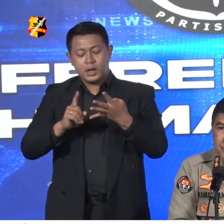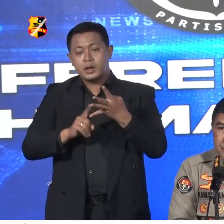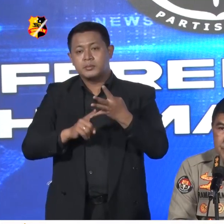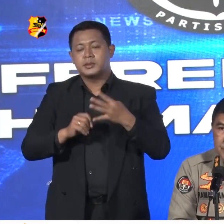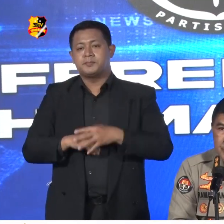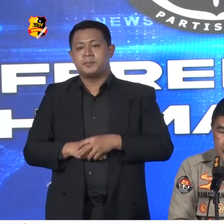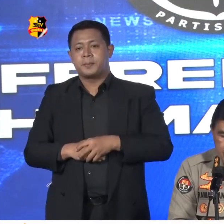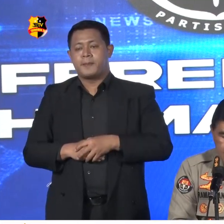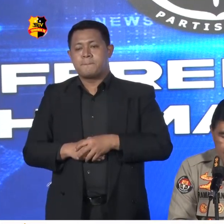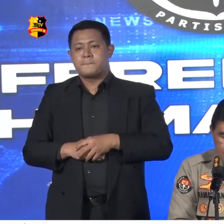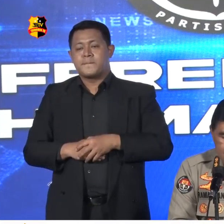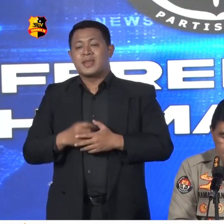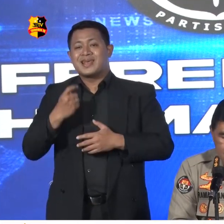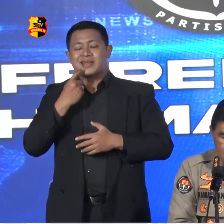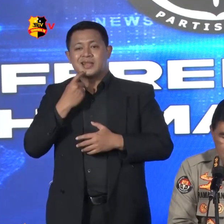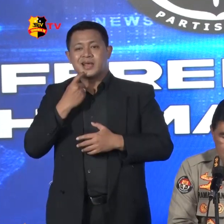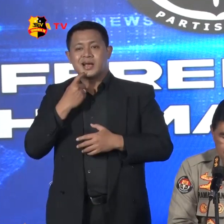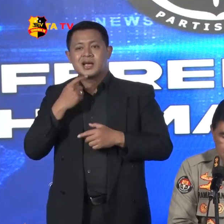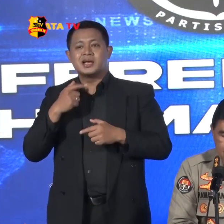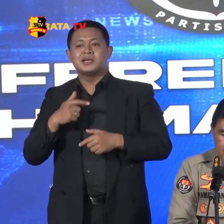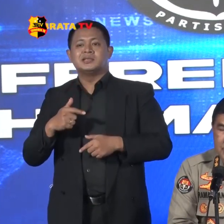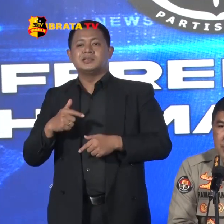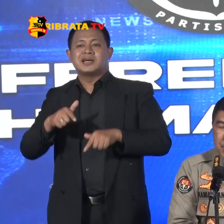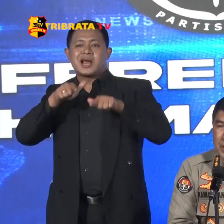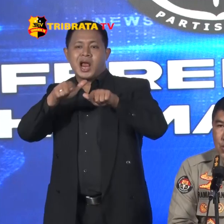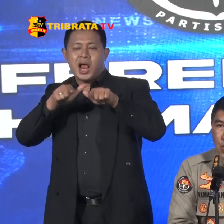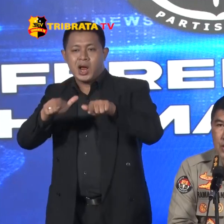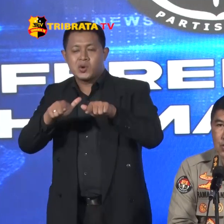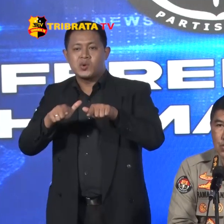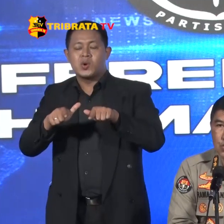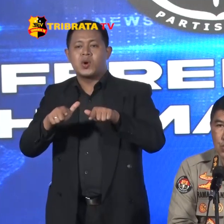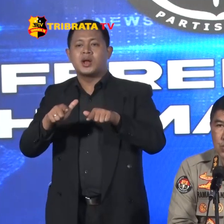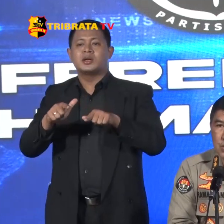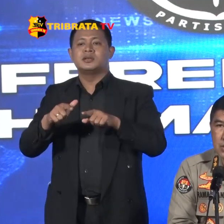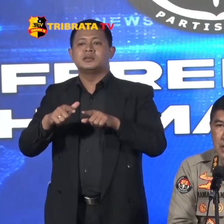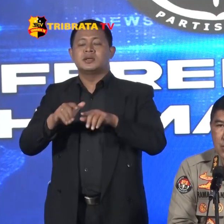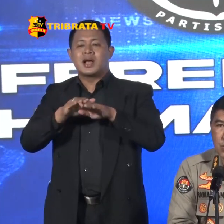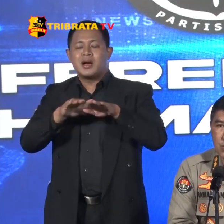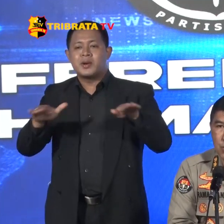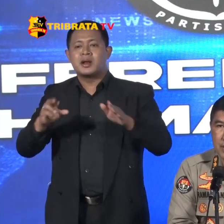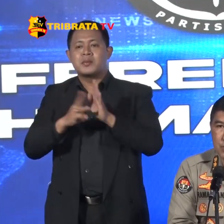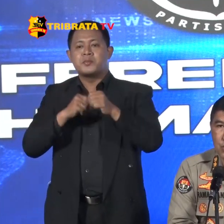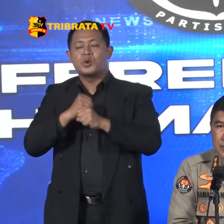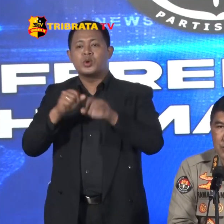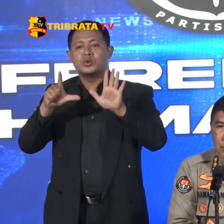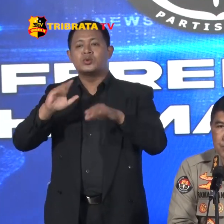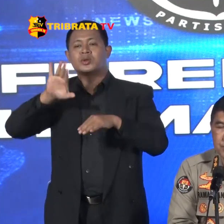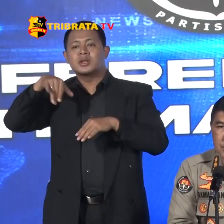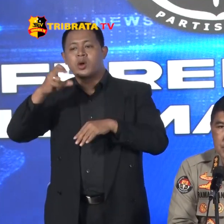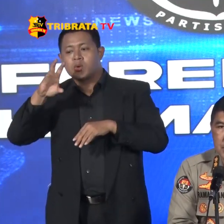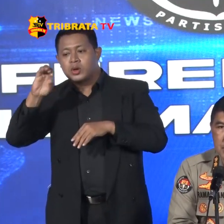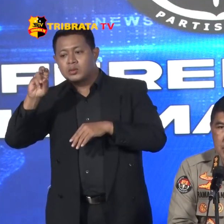Terkait Gangguan Kamtip Mas Minggu ke-7 Tahun 2021